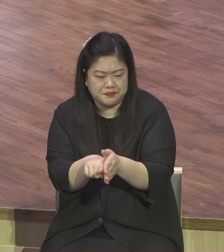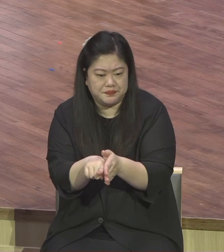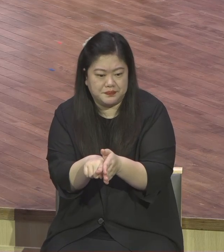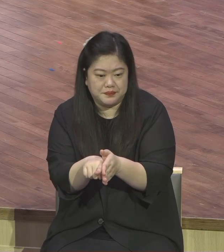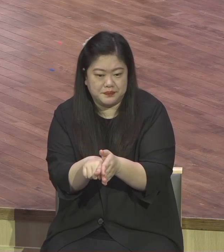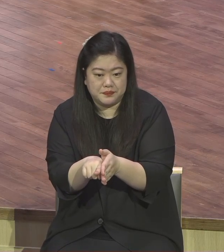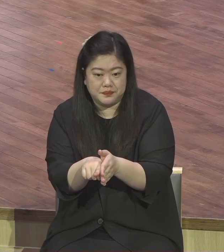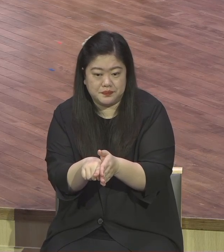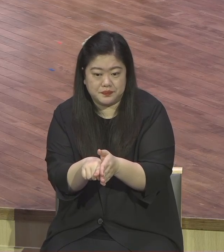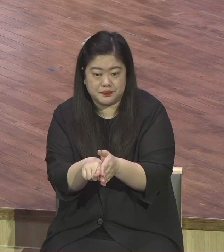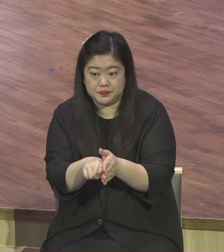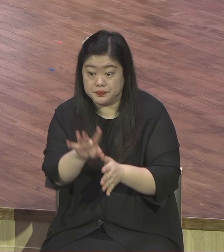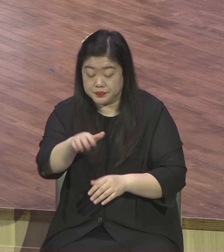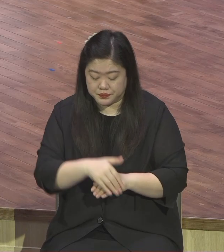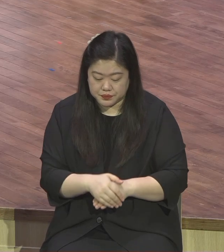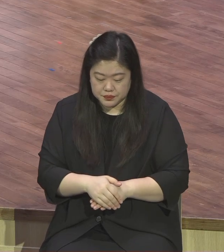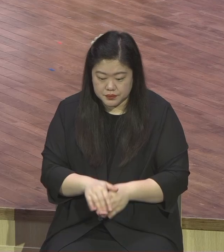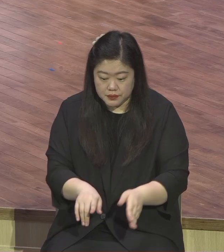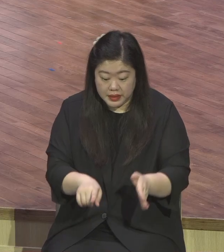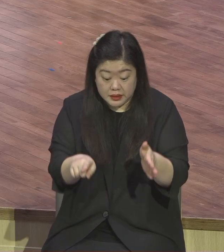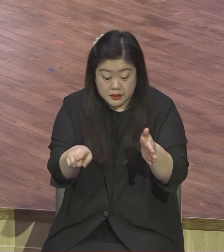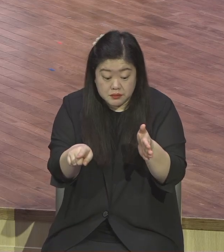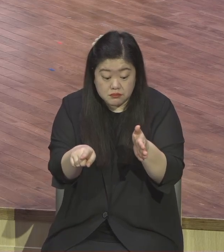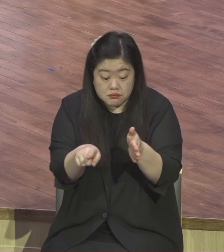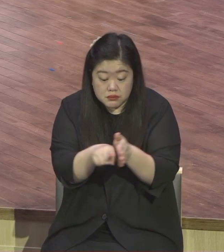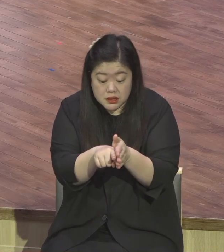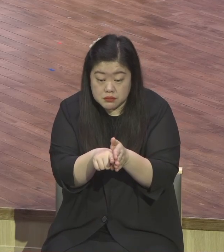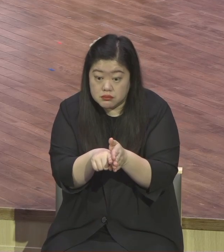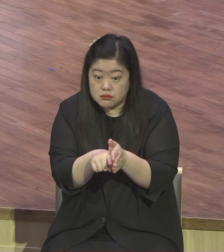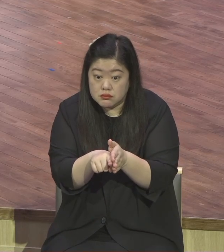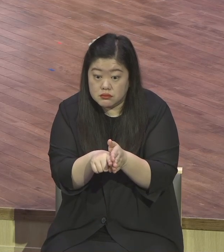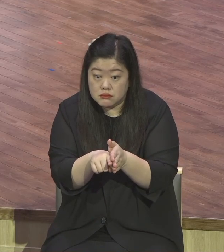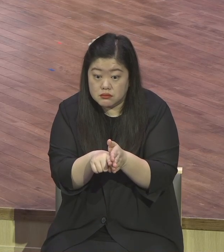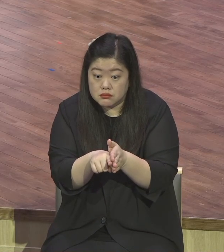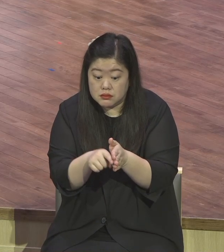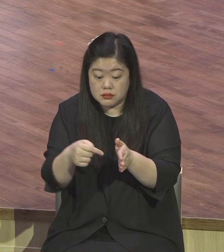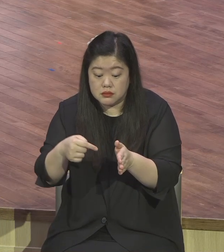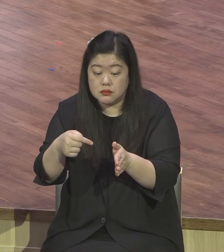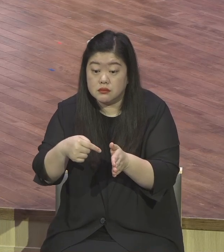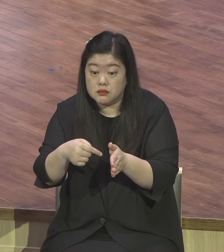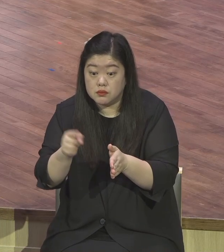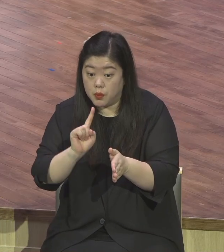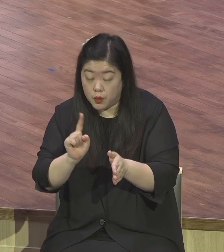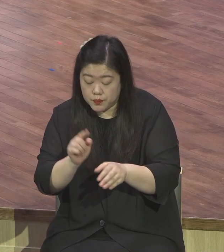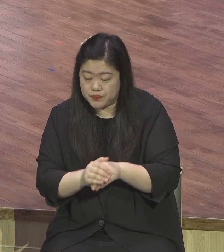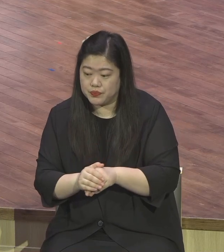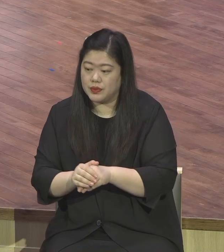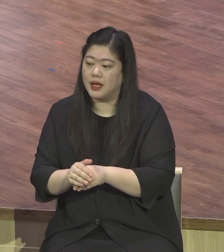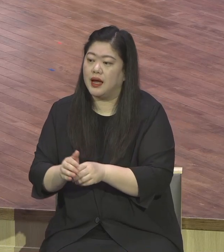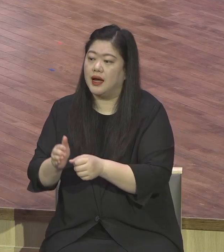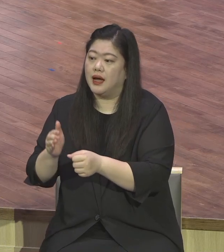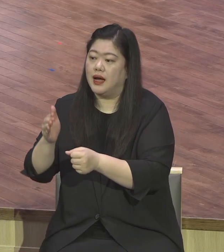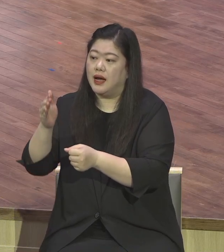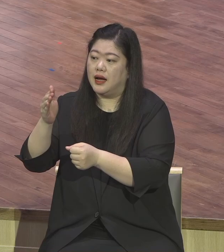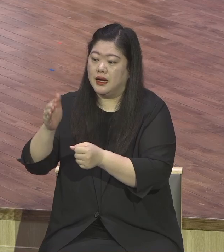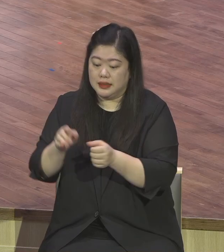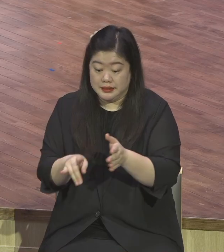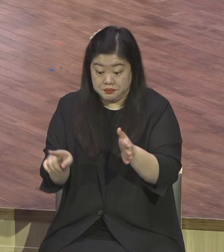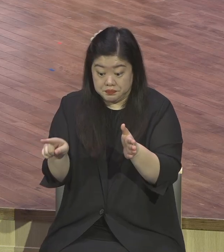믿음이라는 것도 믿음 그 자체의 능력이 아니에요 믿음은 능력에 그는 대신 하나님께 연결되는 통로라는 사실을